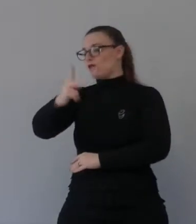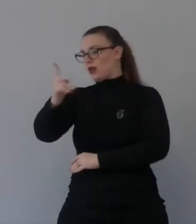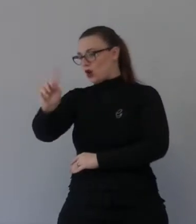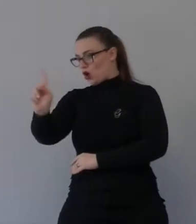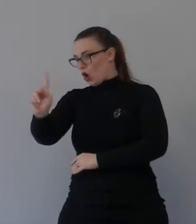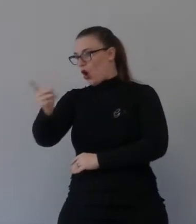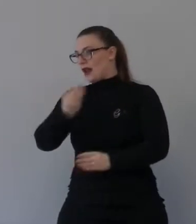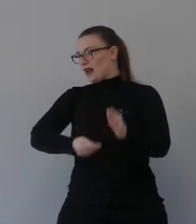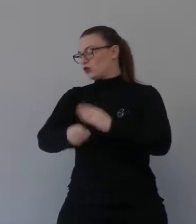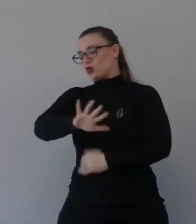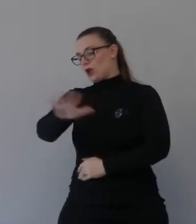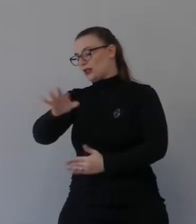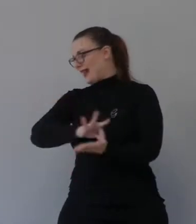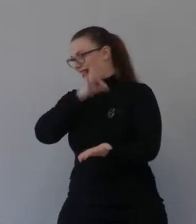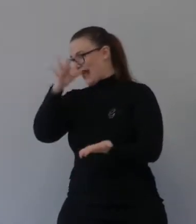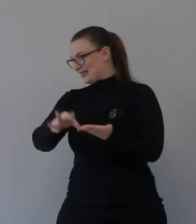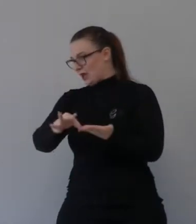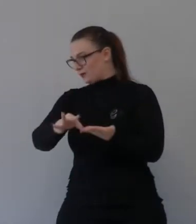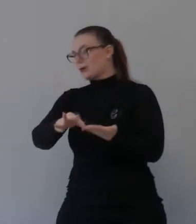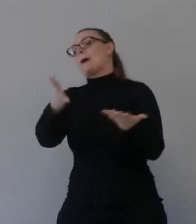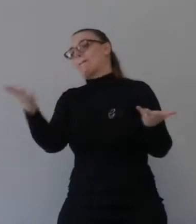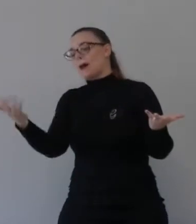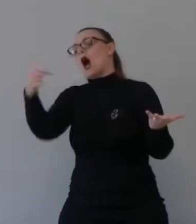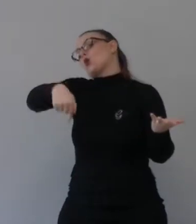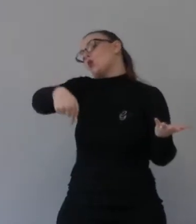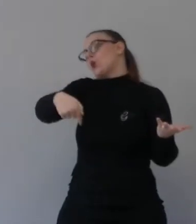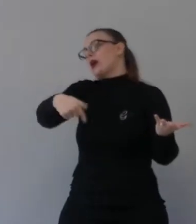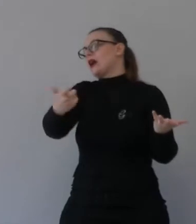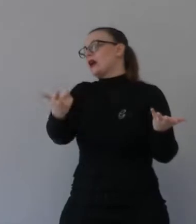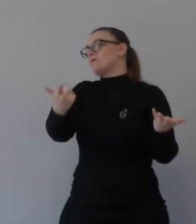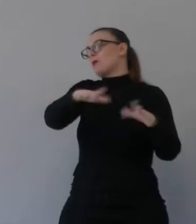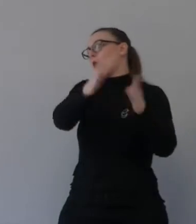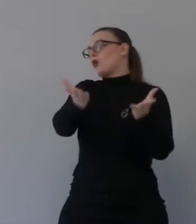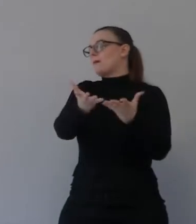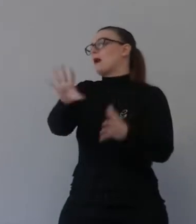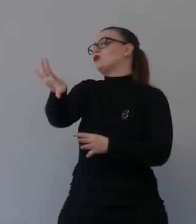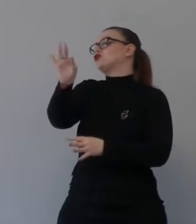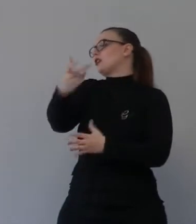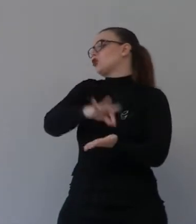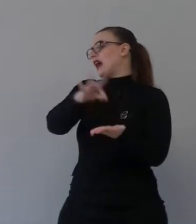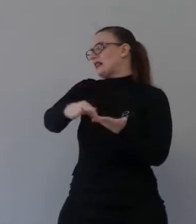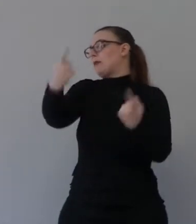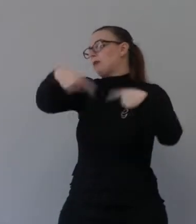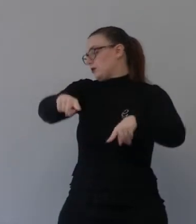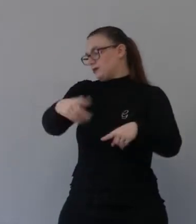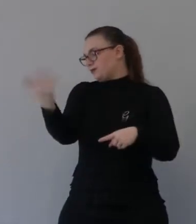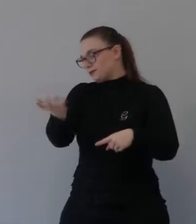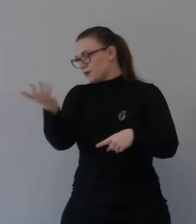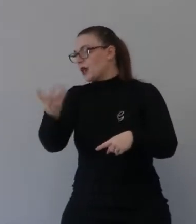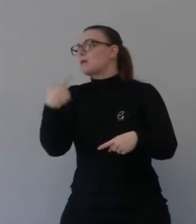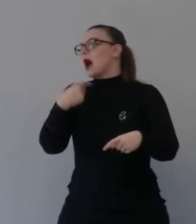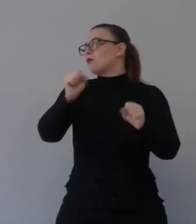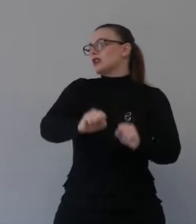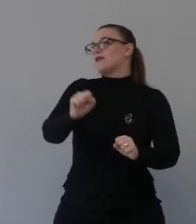il 24 dicembre l'abbiamo scelto come convenzione l'abbiamo scelto è una tazza poteva essere il 15